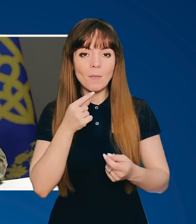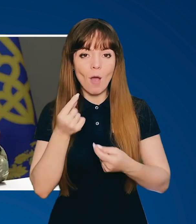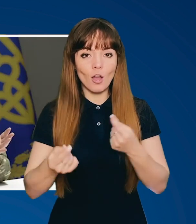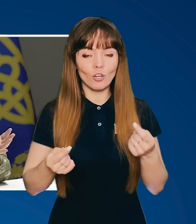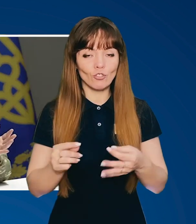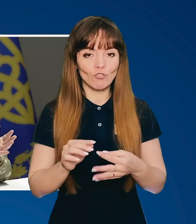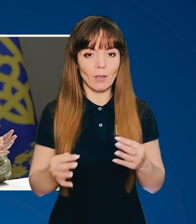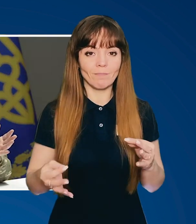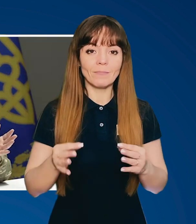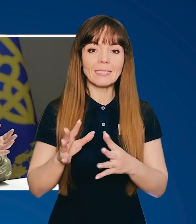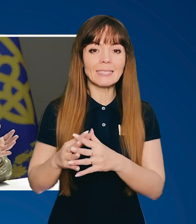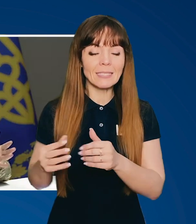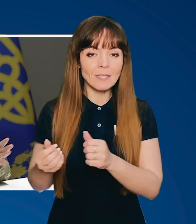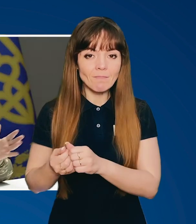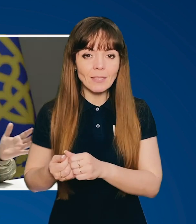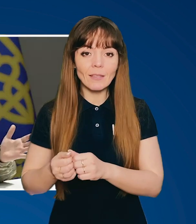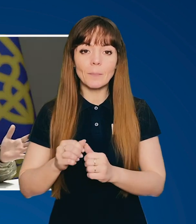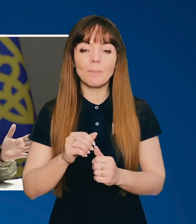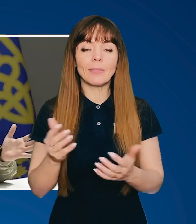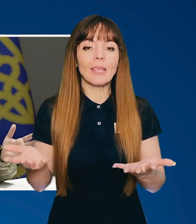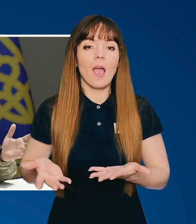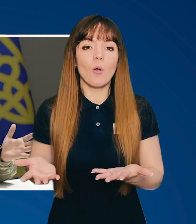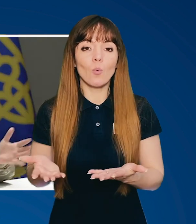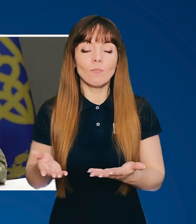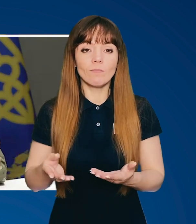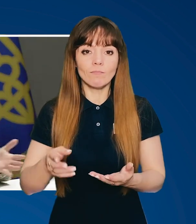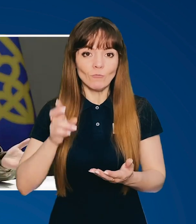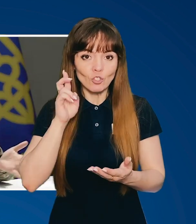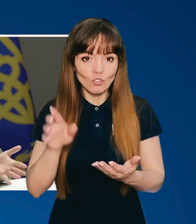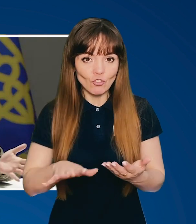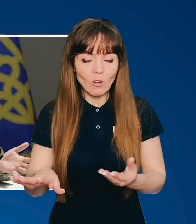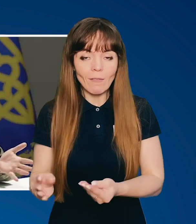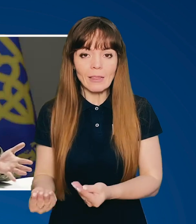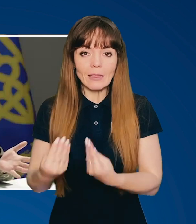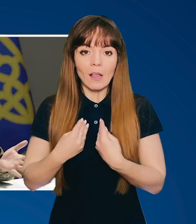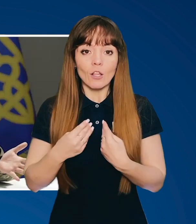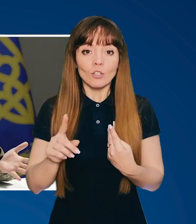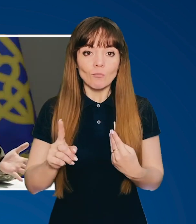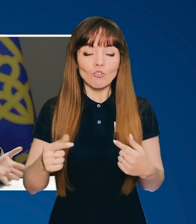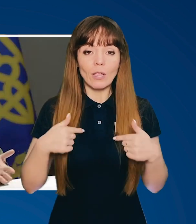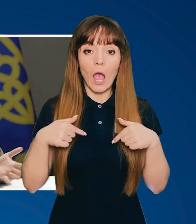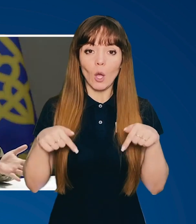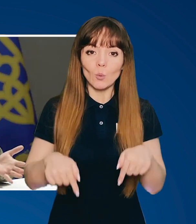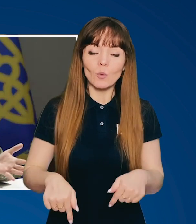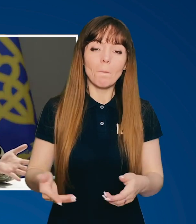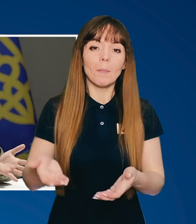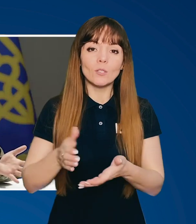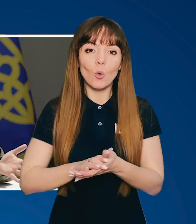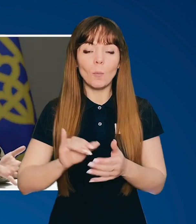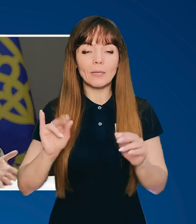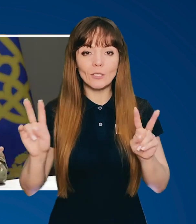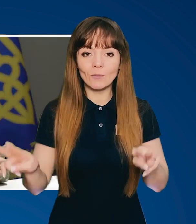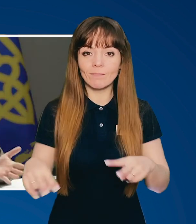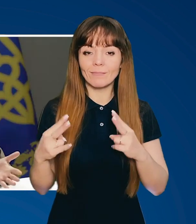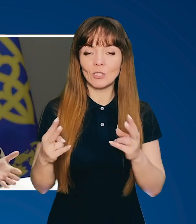Багатьмарича від сім'ї, як я вам сказав, яку вона мені дала. Тому що я тут познайомився і зустрів